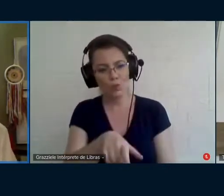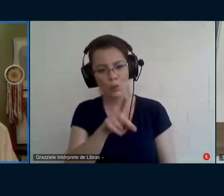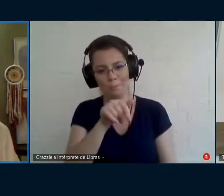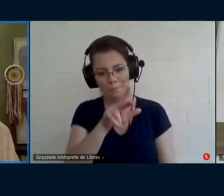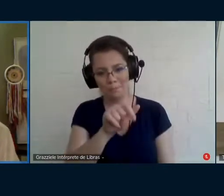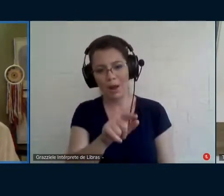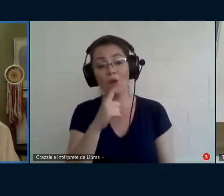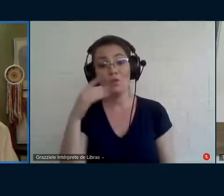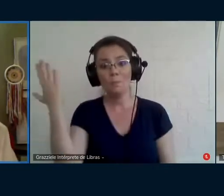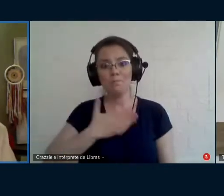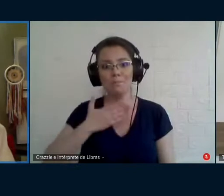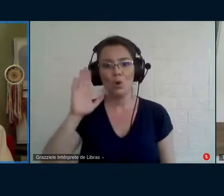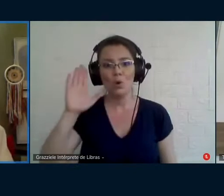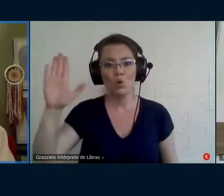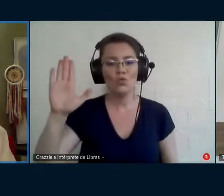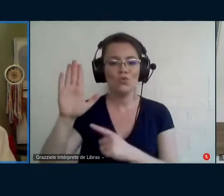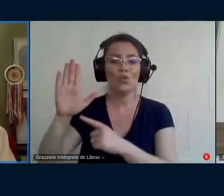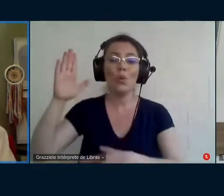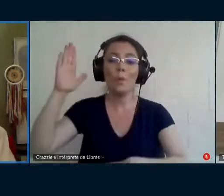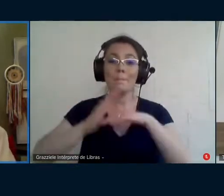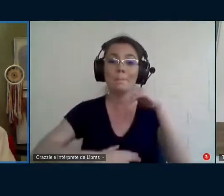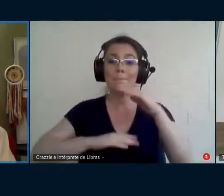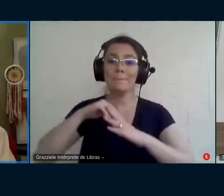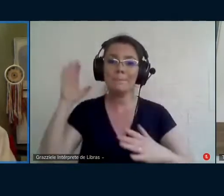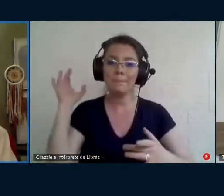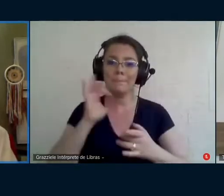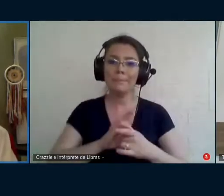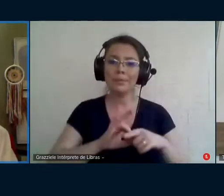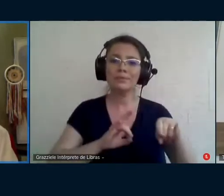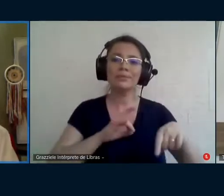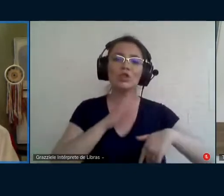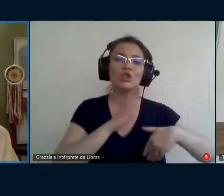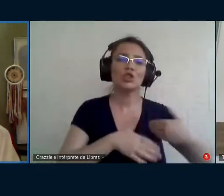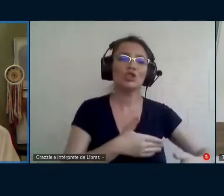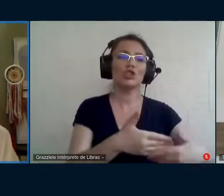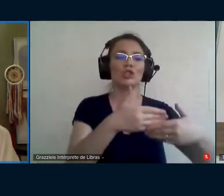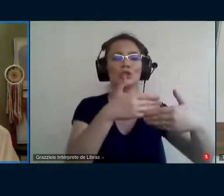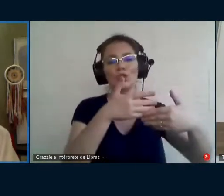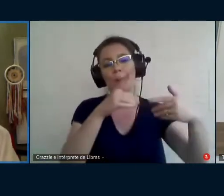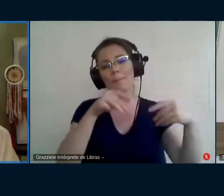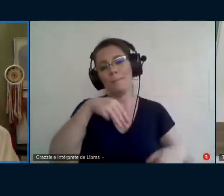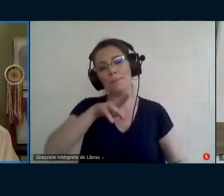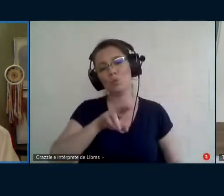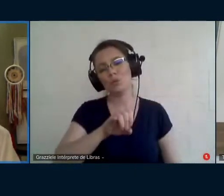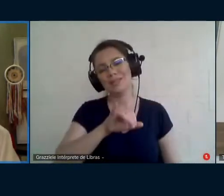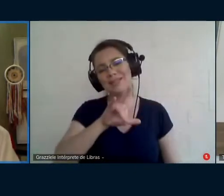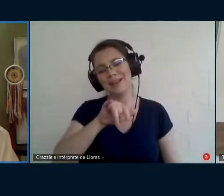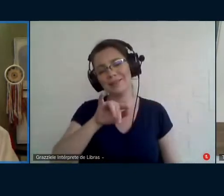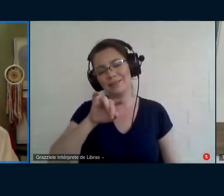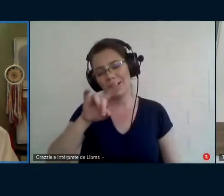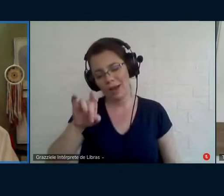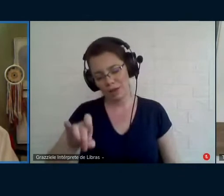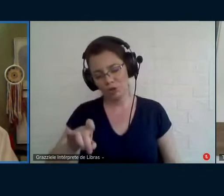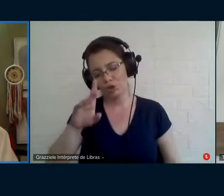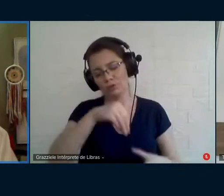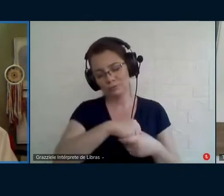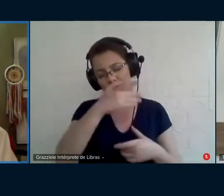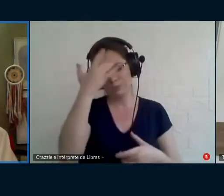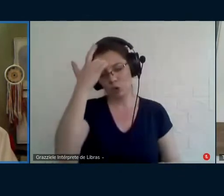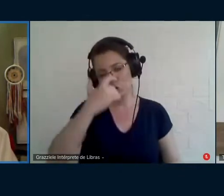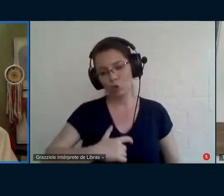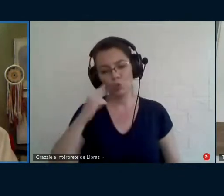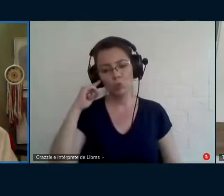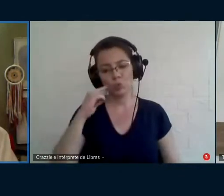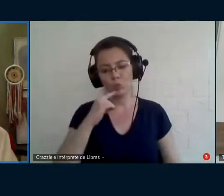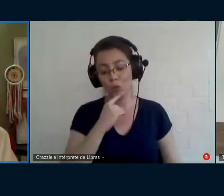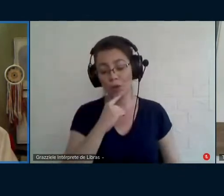tese de que a prática pode sim ser voltada para o desenvolvimento da musicalidade da pessoa surda. Então, para mim, realmente é uma